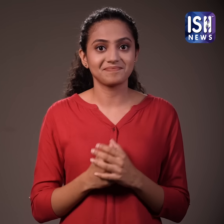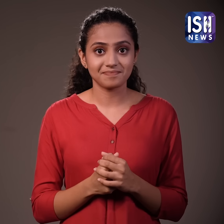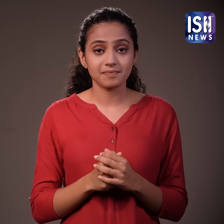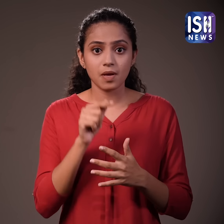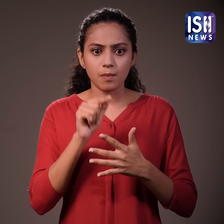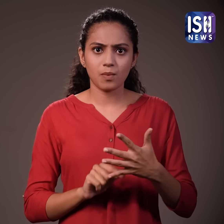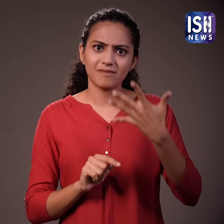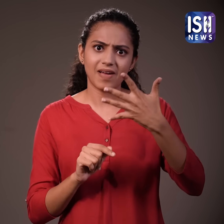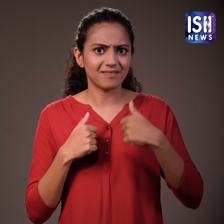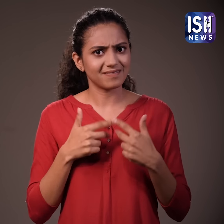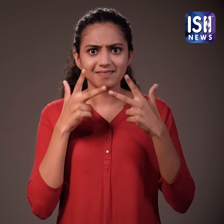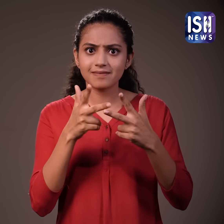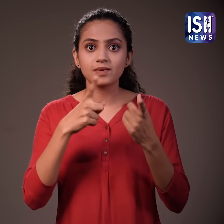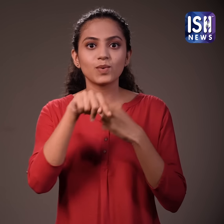है। इन पांच मिंदों को जरूर आजमाएं।